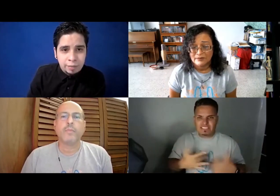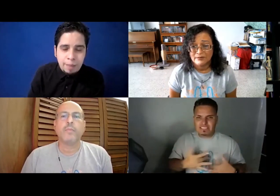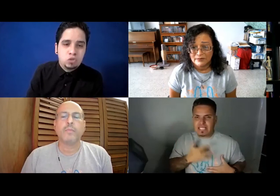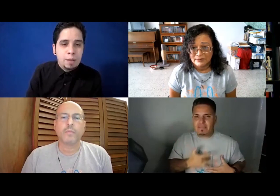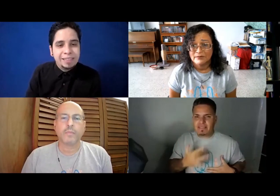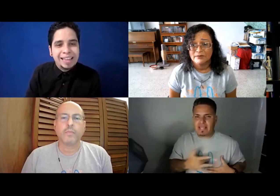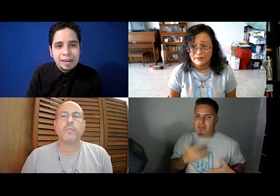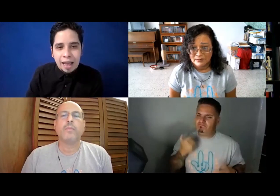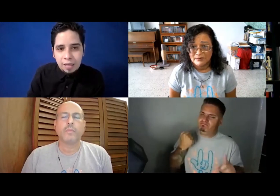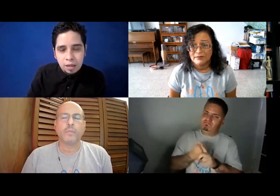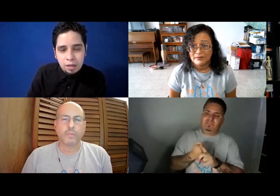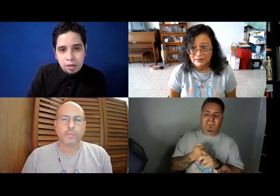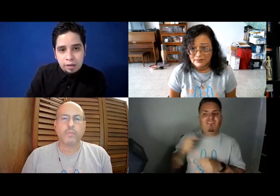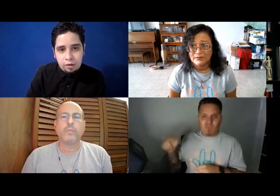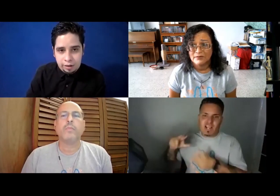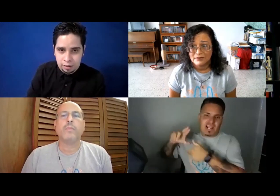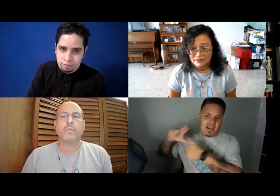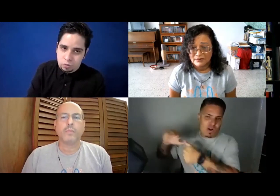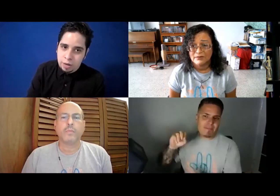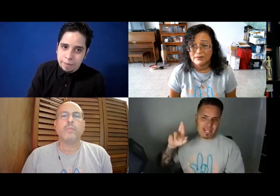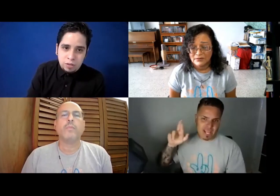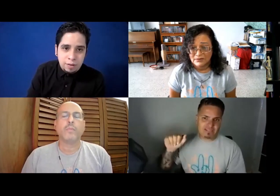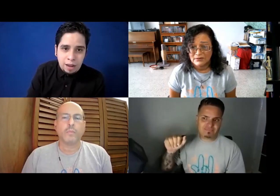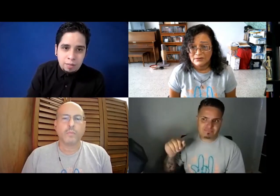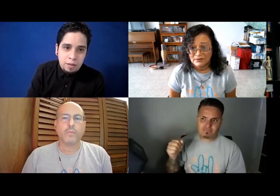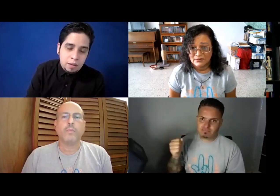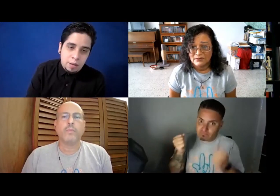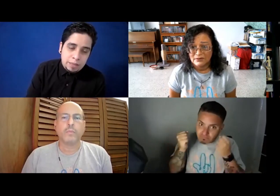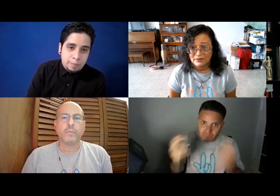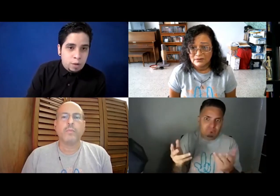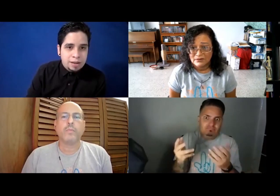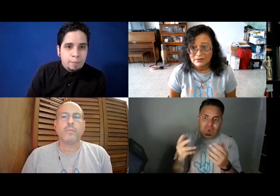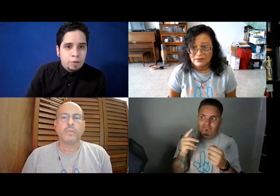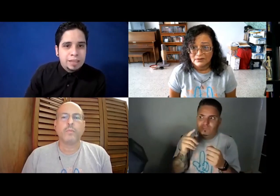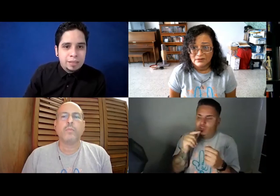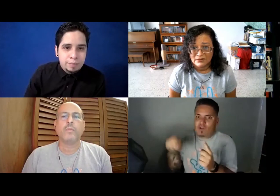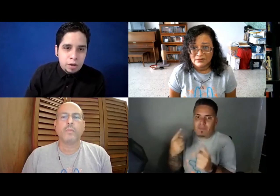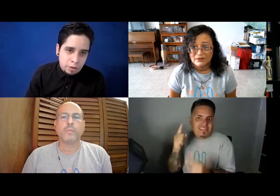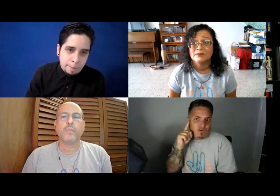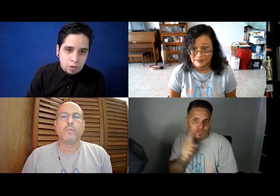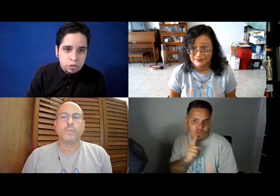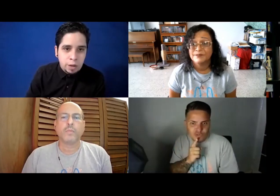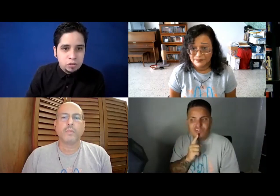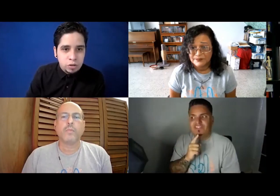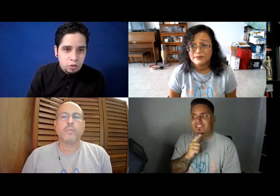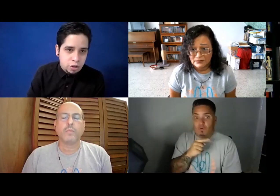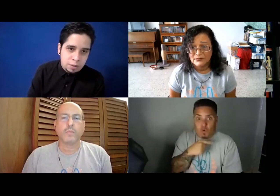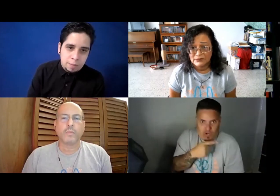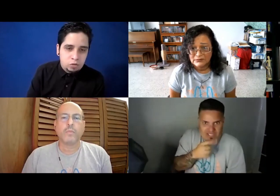emocionalmente cargada que cualquier persona para el tiempo de María puede entender porque les ha pasado a muchas personas, no solamente le pasó a